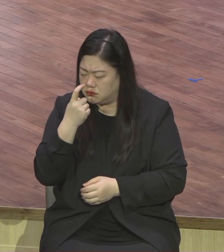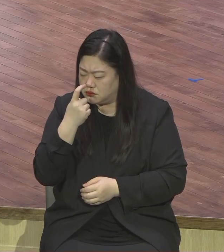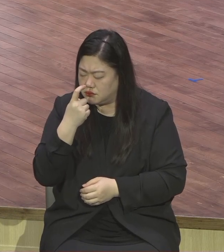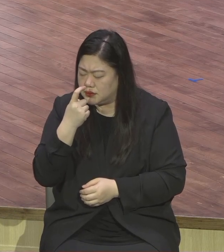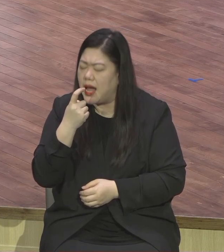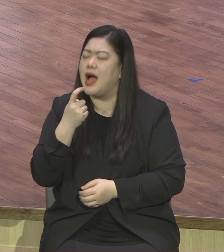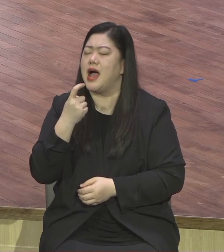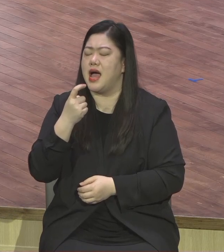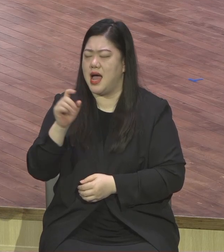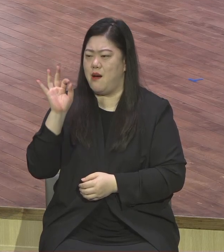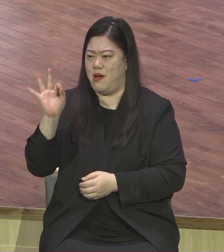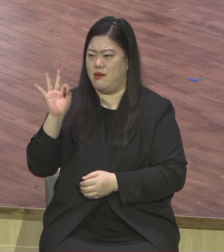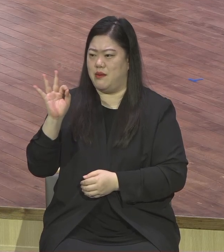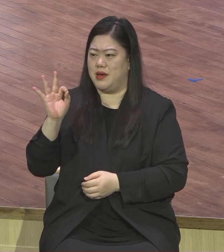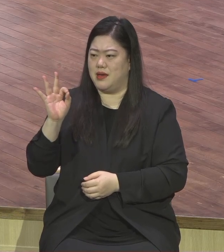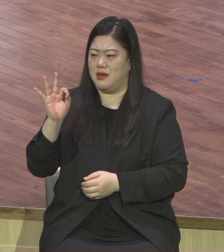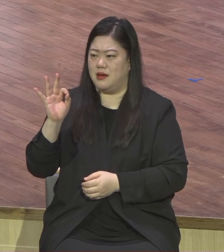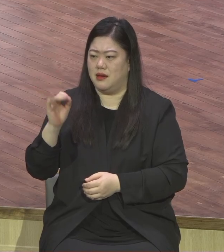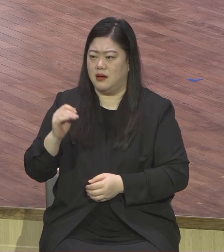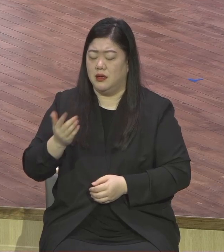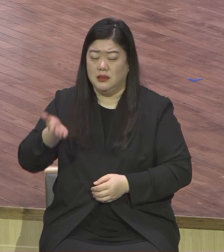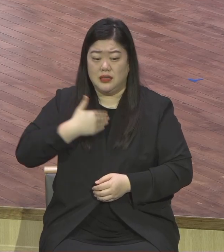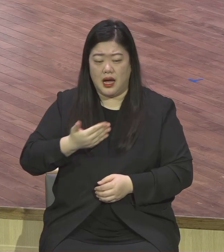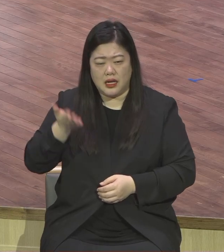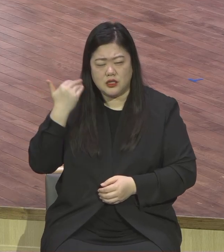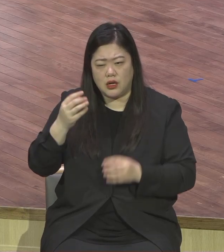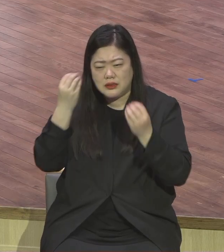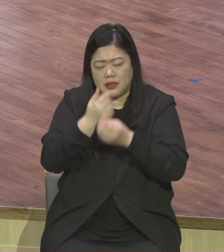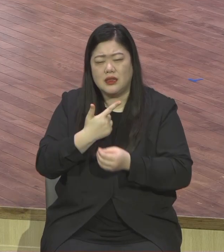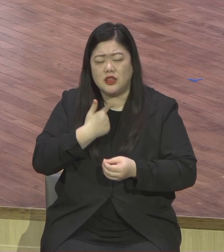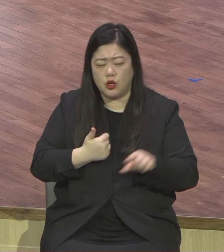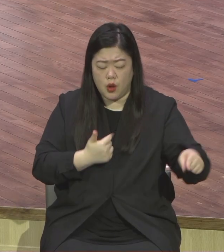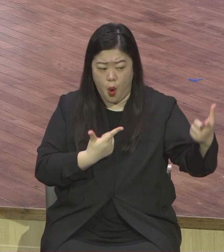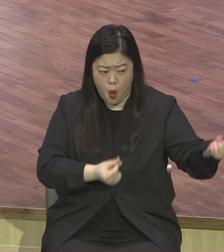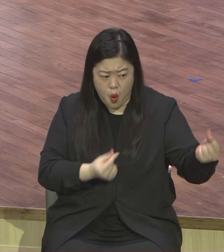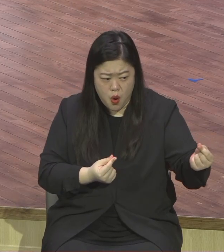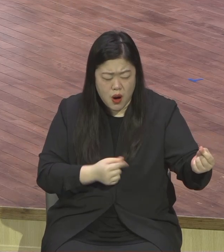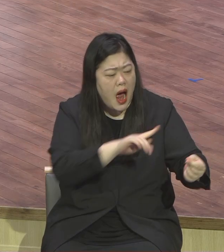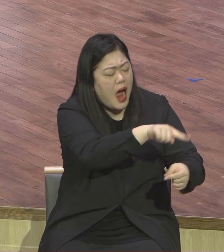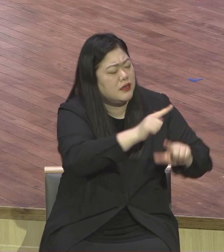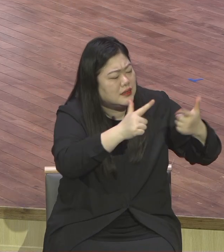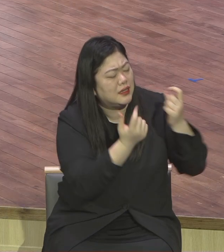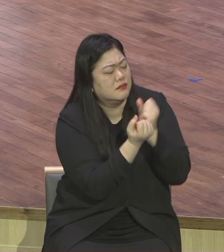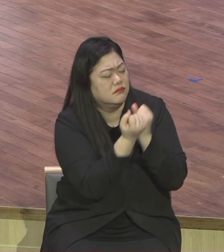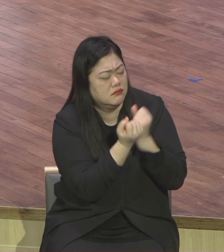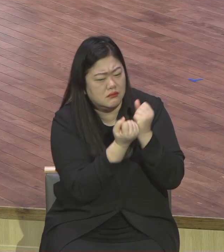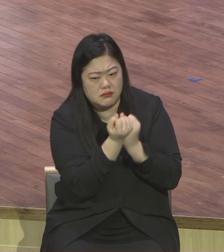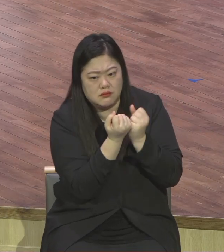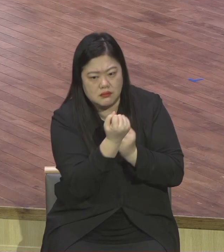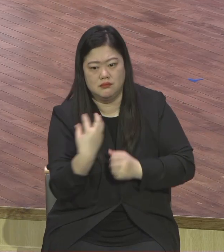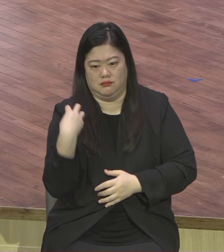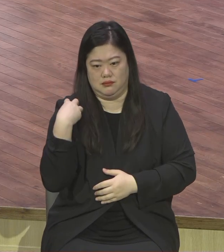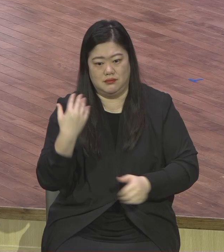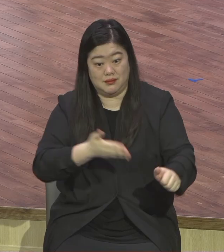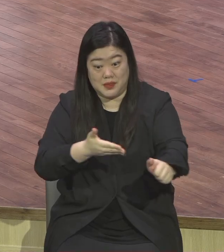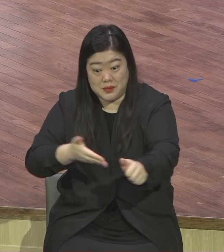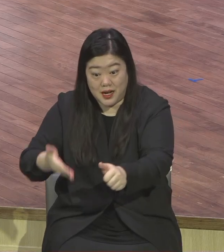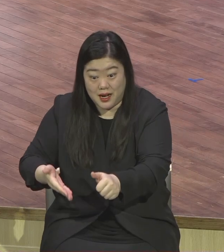살리는 그런 시간 되기를 주님으로 축복합니다. 그럼 첫째로 영생에 대한